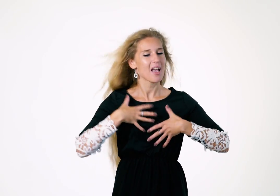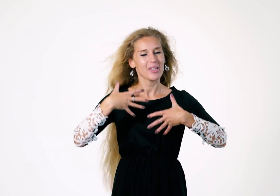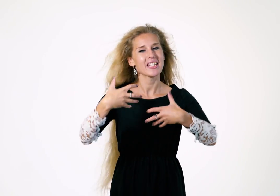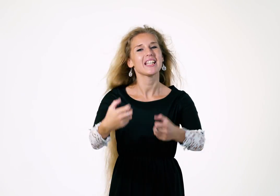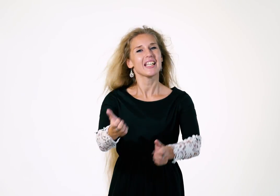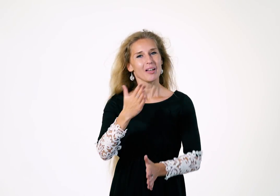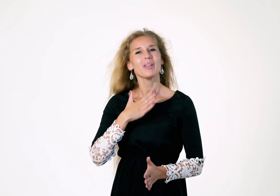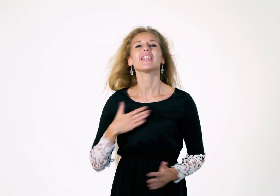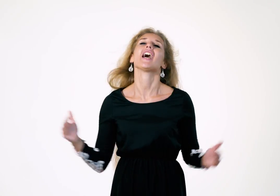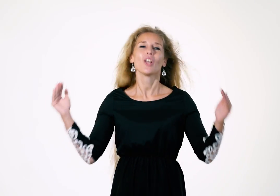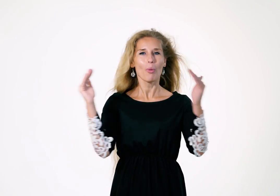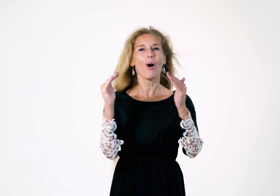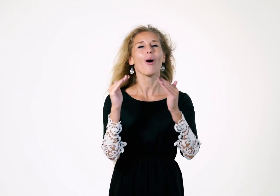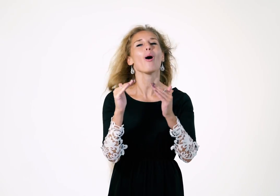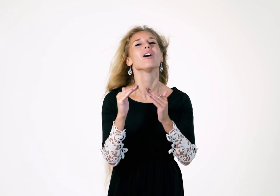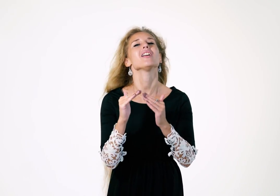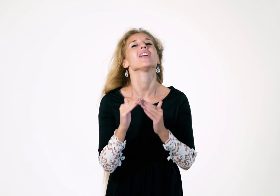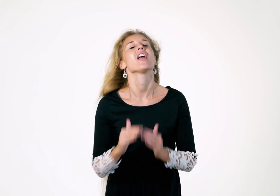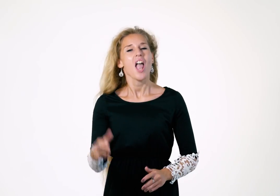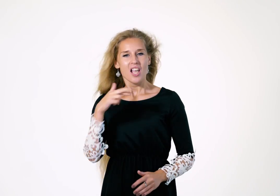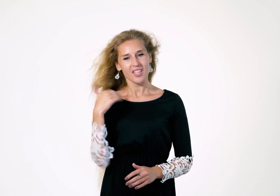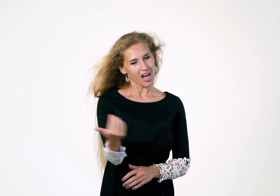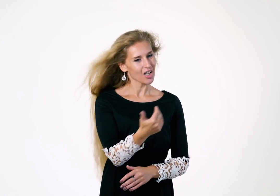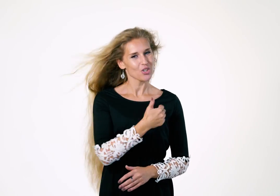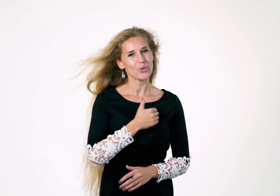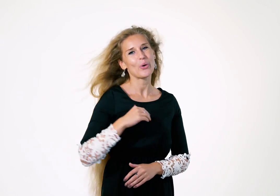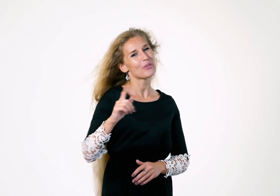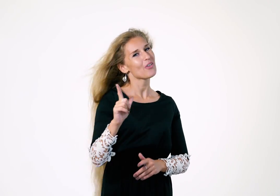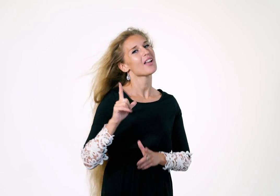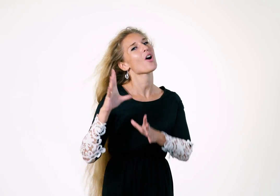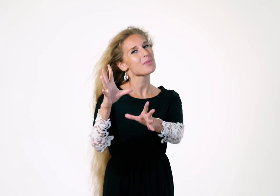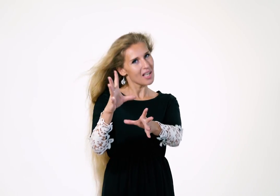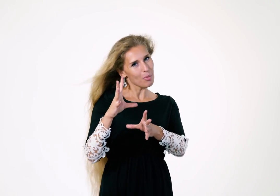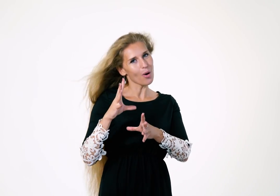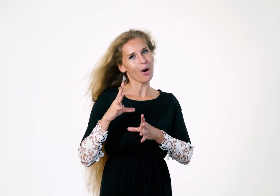забери меня домой Я хочу вдвоем с тобой